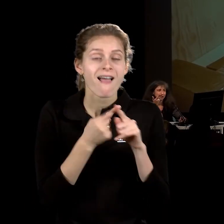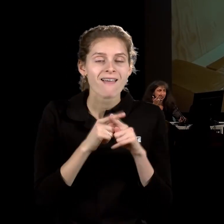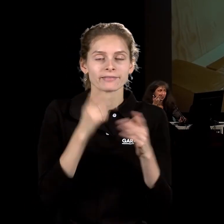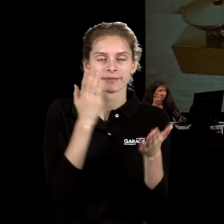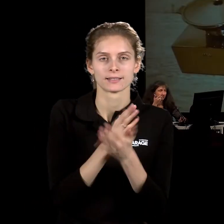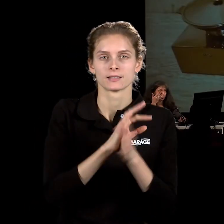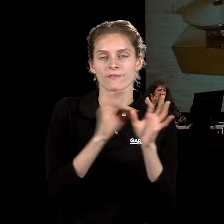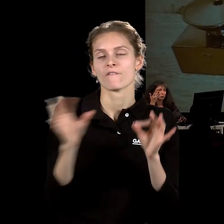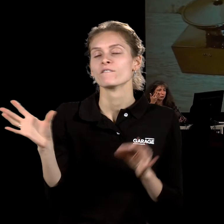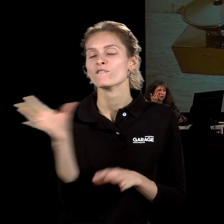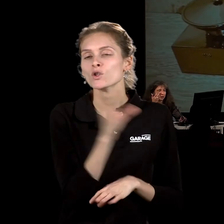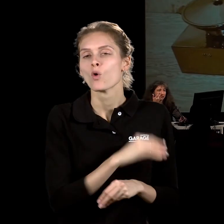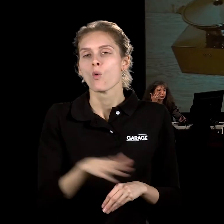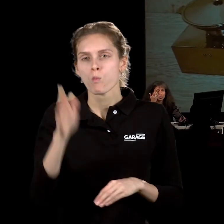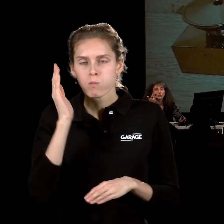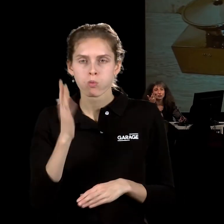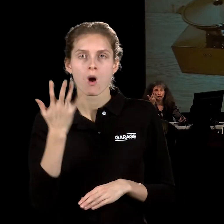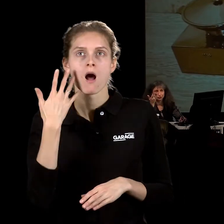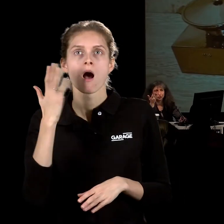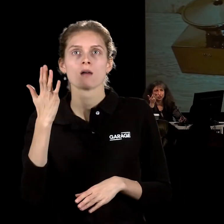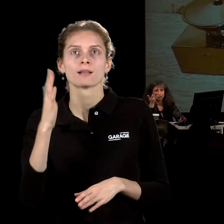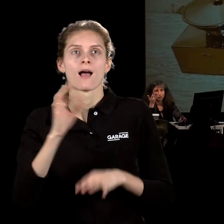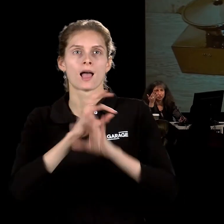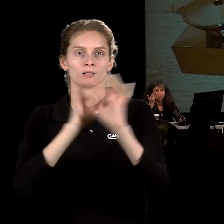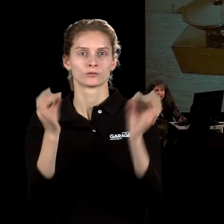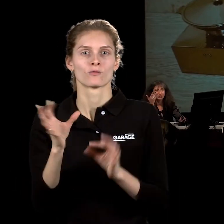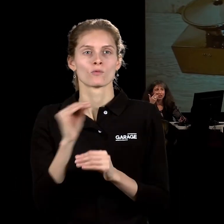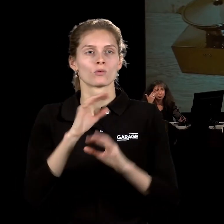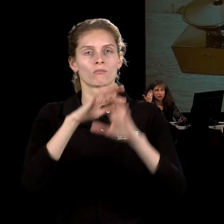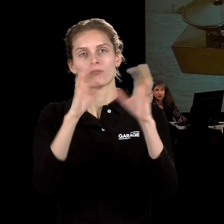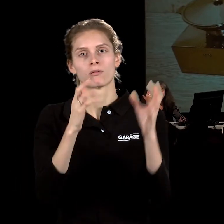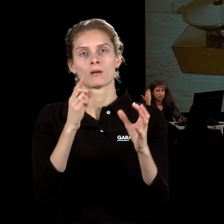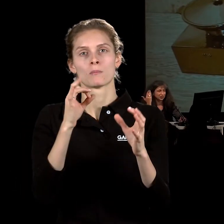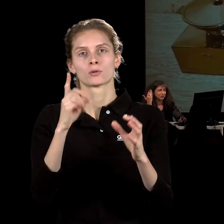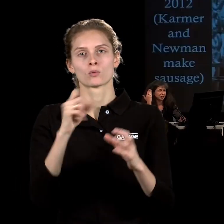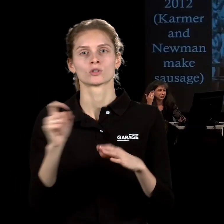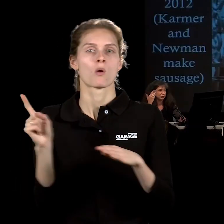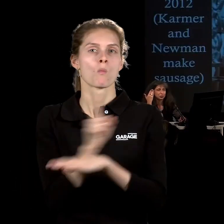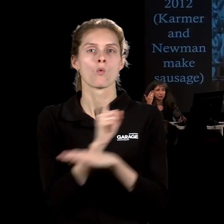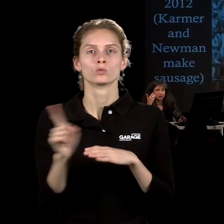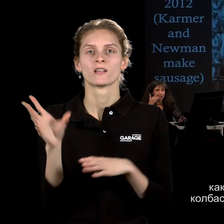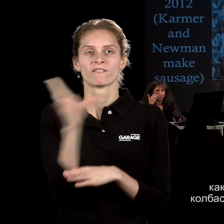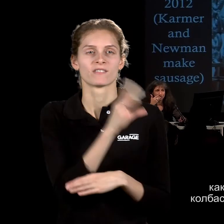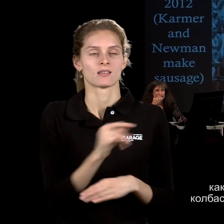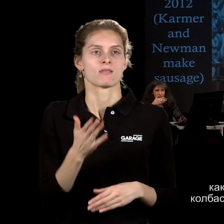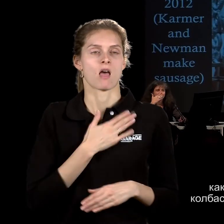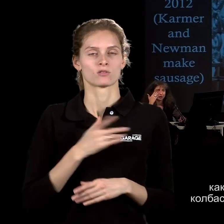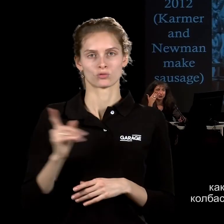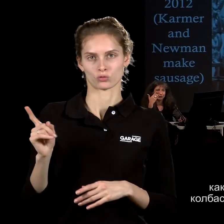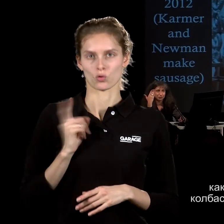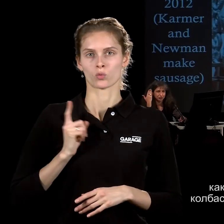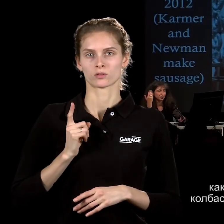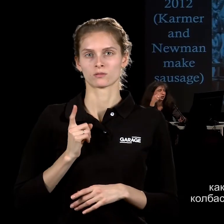станет однажды искусством, все буквально забронзовеет в тот или иной момент, музей всех нас ждет, так же, как может